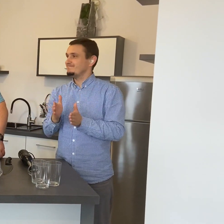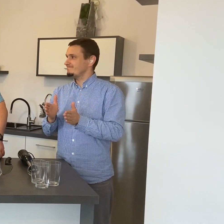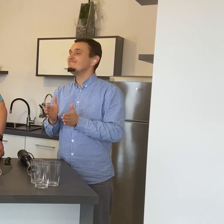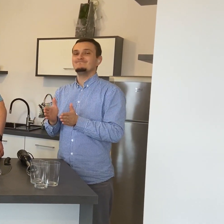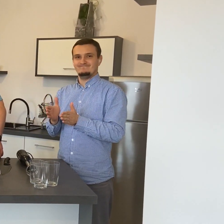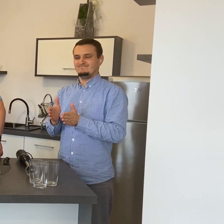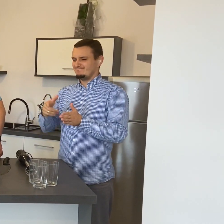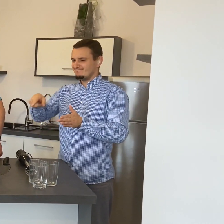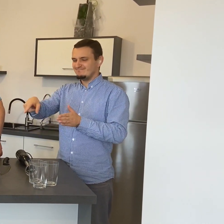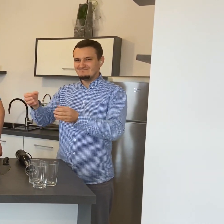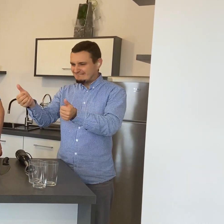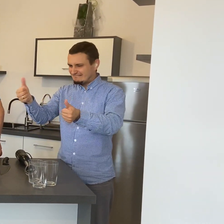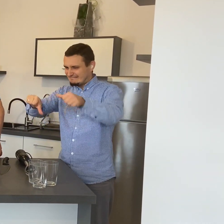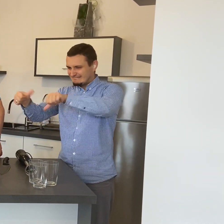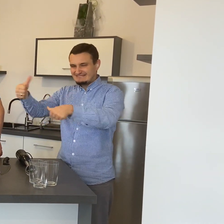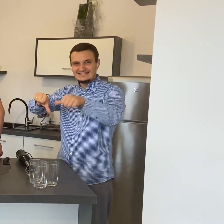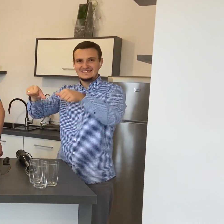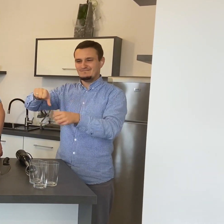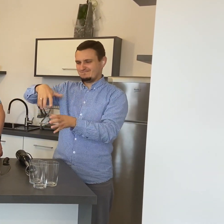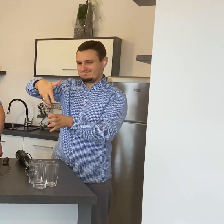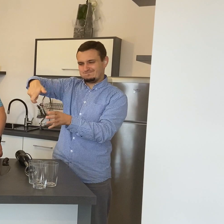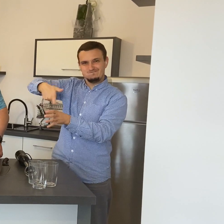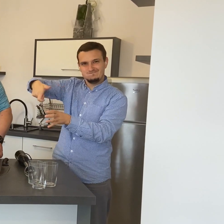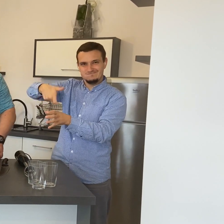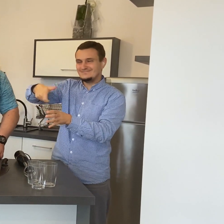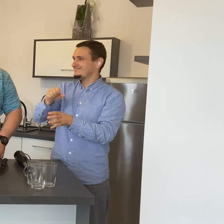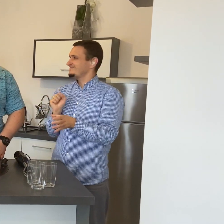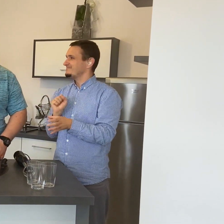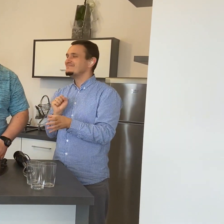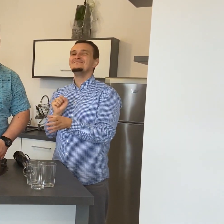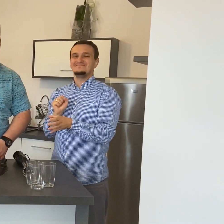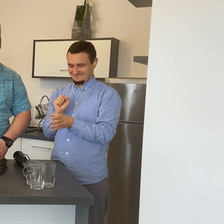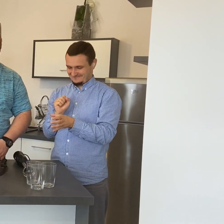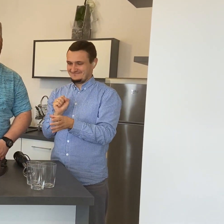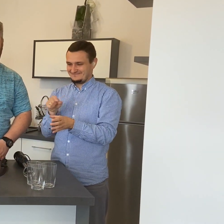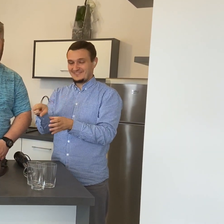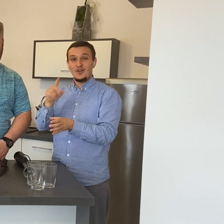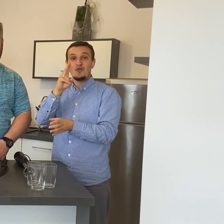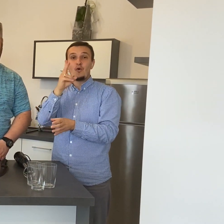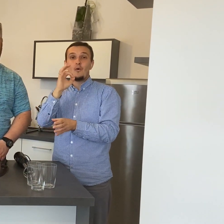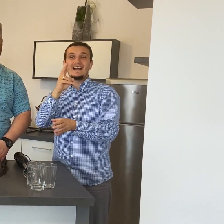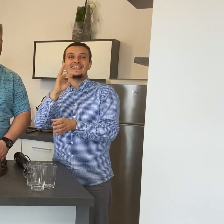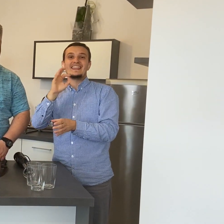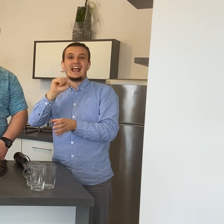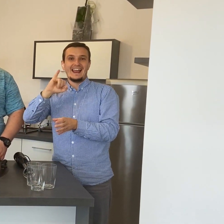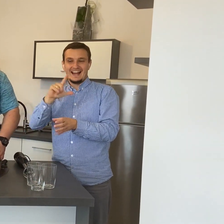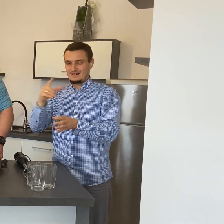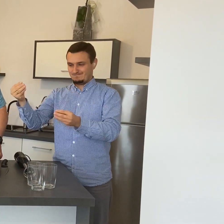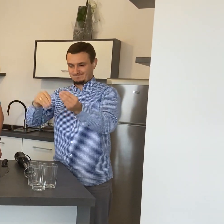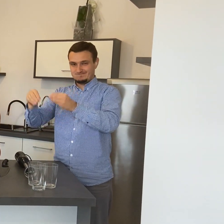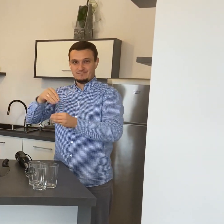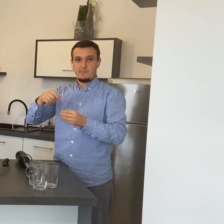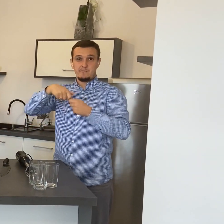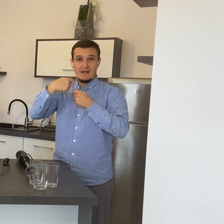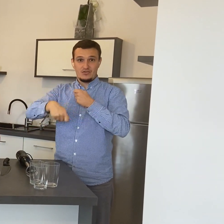wspaniałym, cudownym masłem orzechowym. To co?